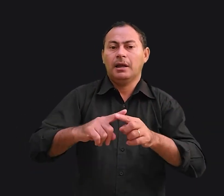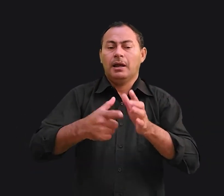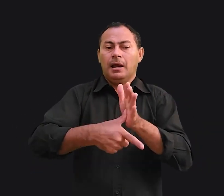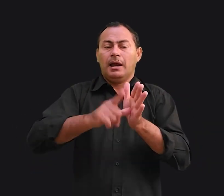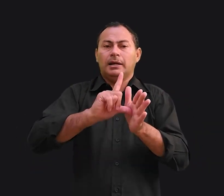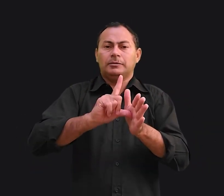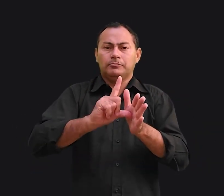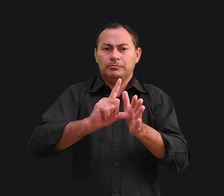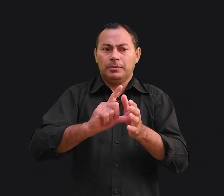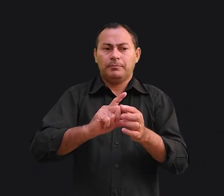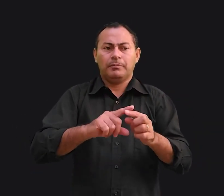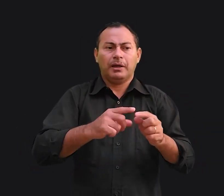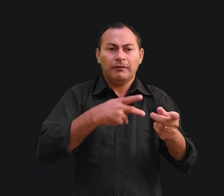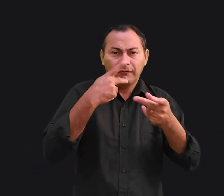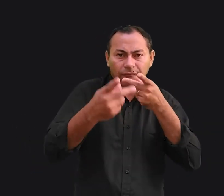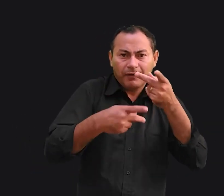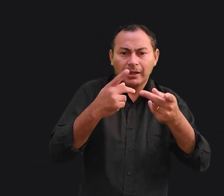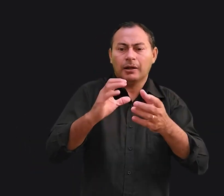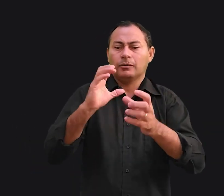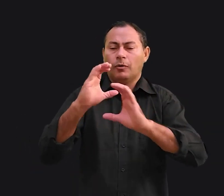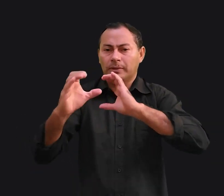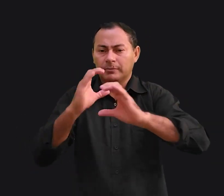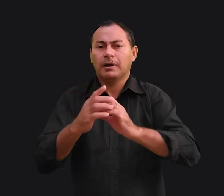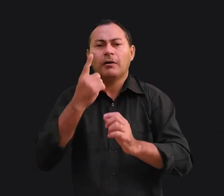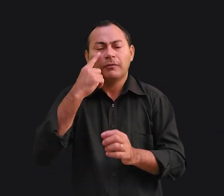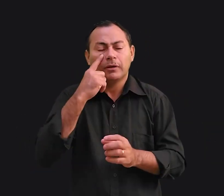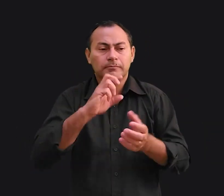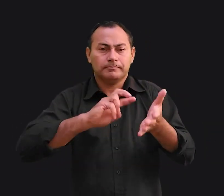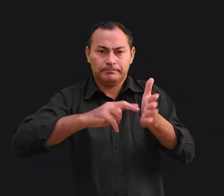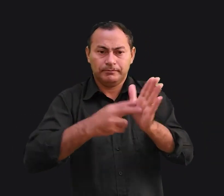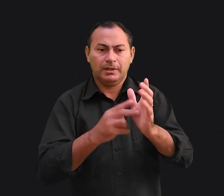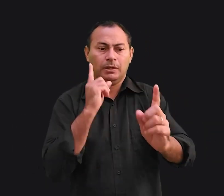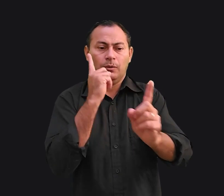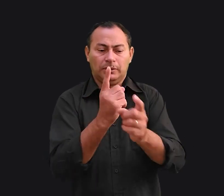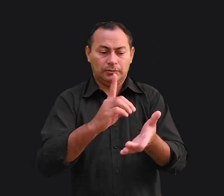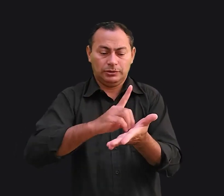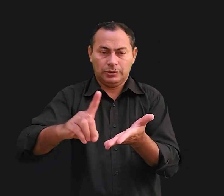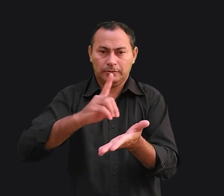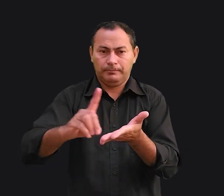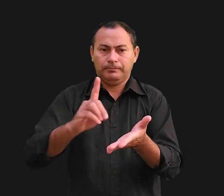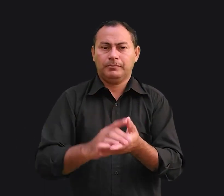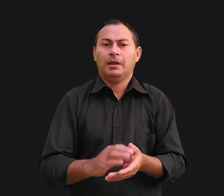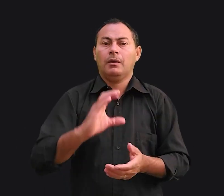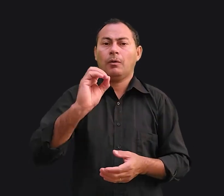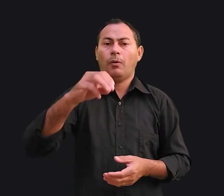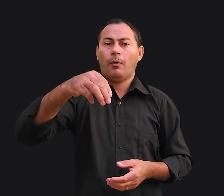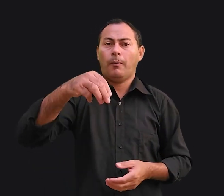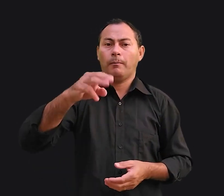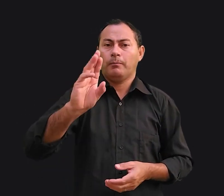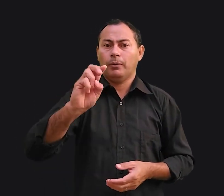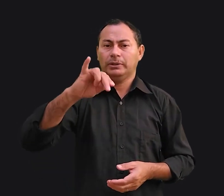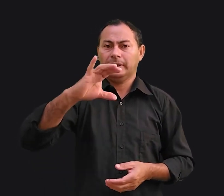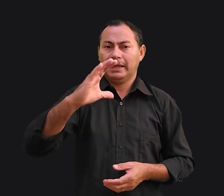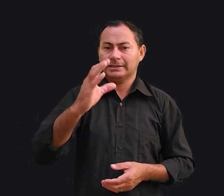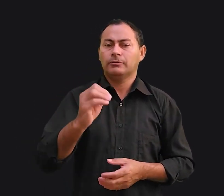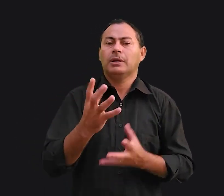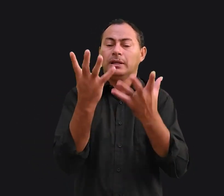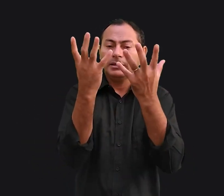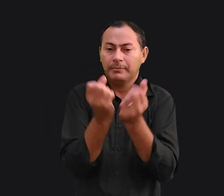voltarmos a falar sobre comunicação, vamos rever uma definição encontrada no dicionário. Comunicação é o recebimento ou a